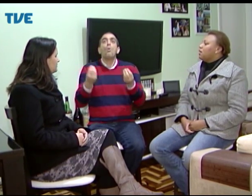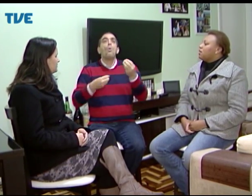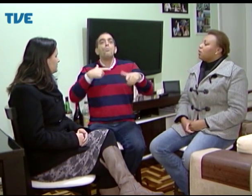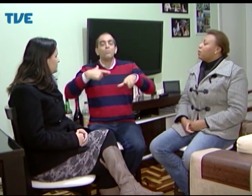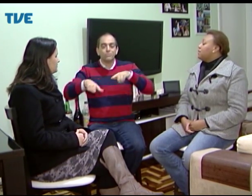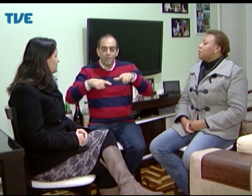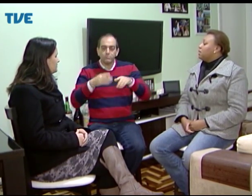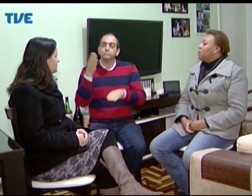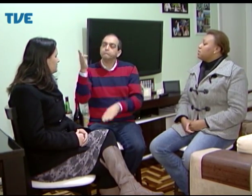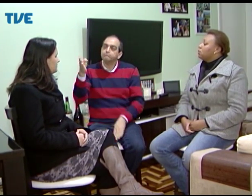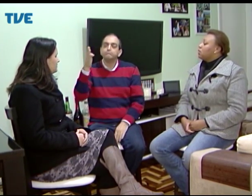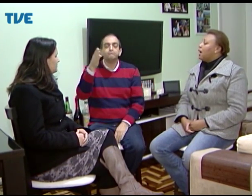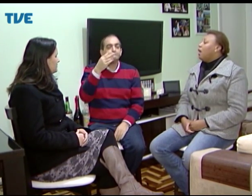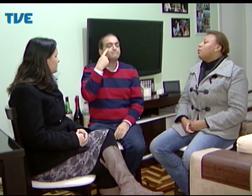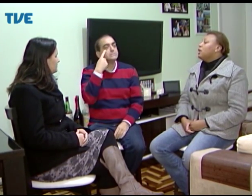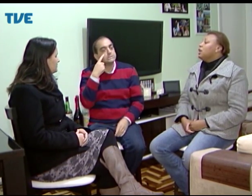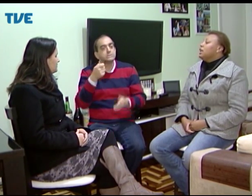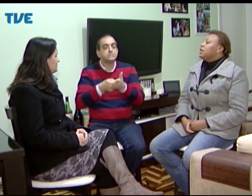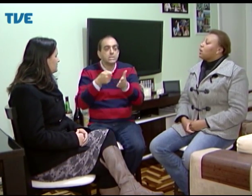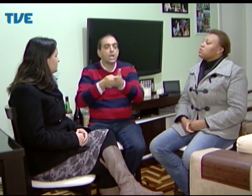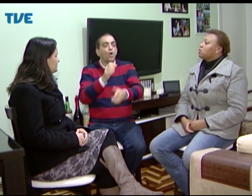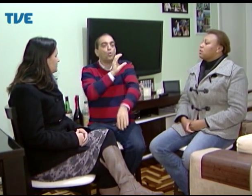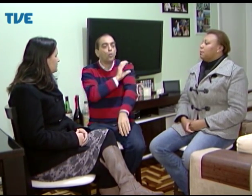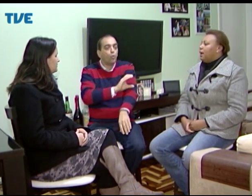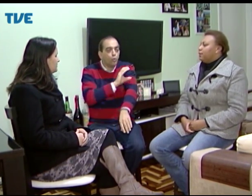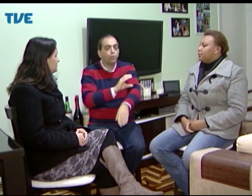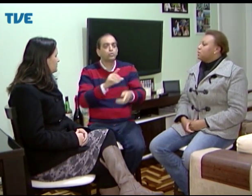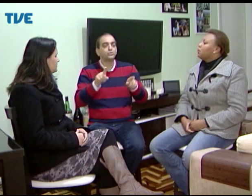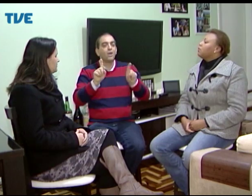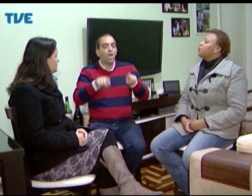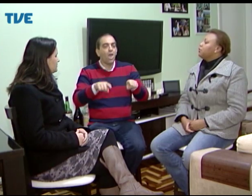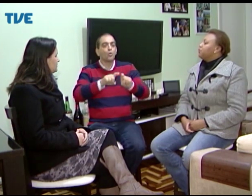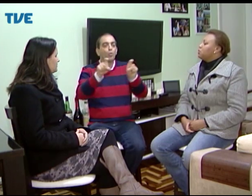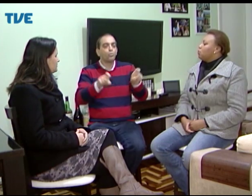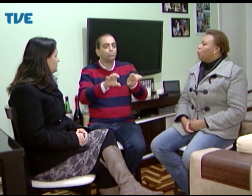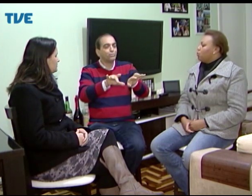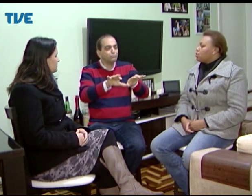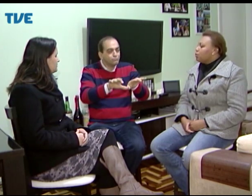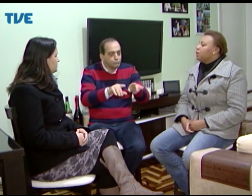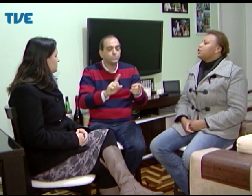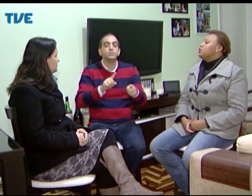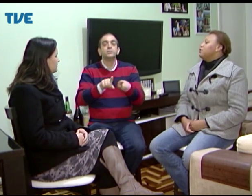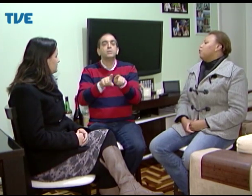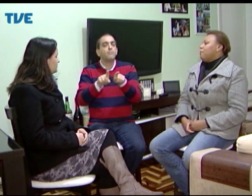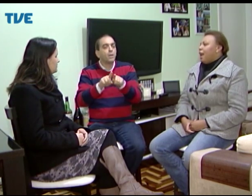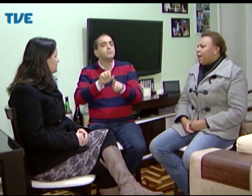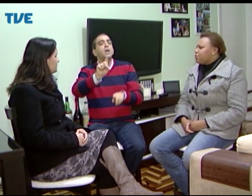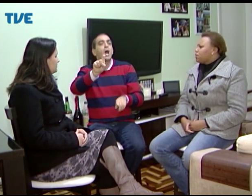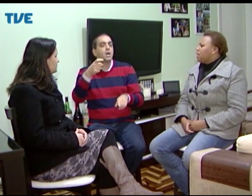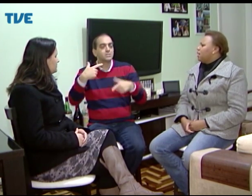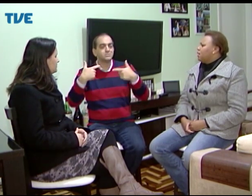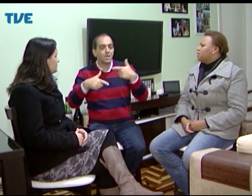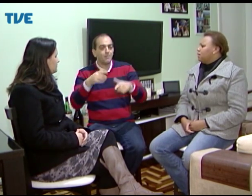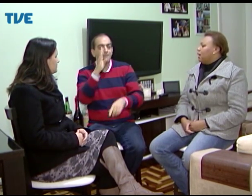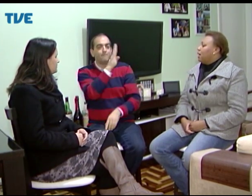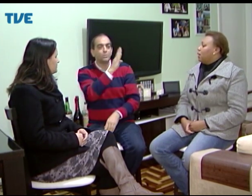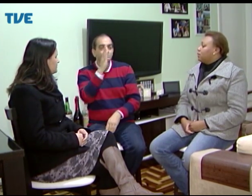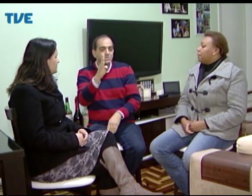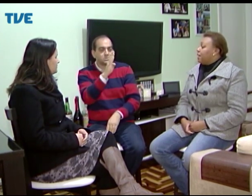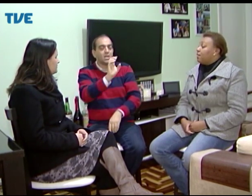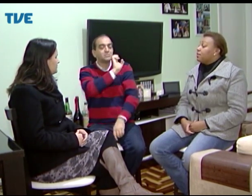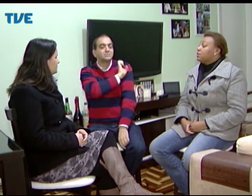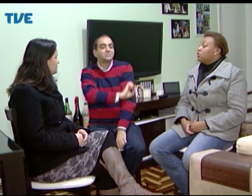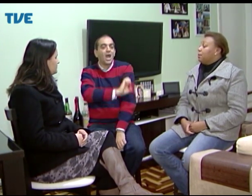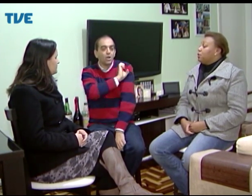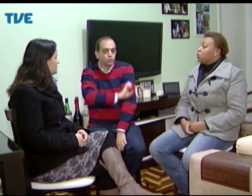que eu ia terminar o segundo grau e ia conseguir um trabalho, assim. Então, fiz um curso de informática, né?